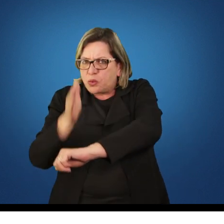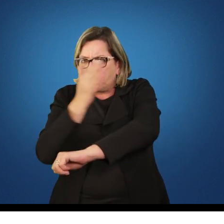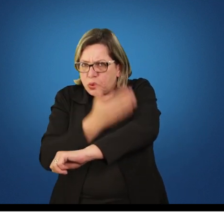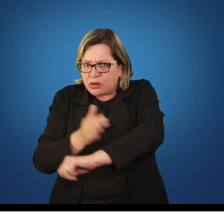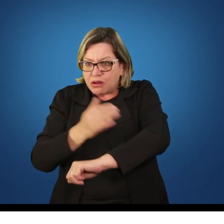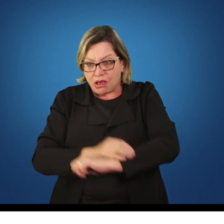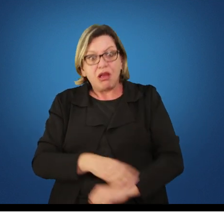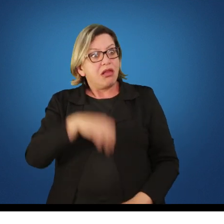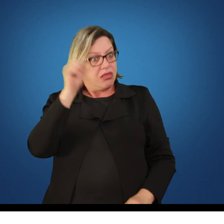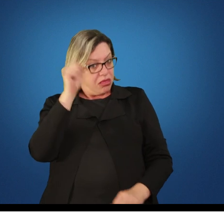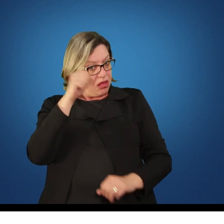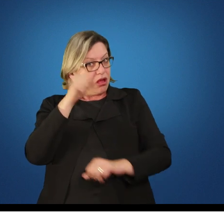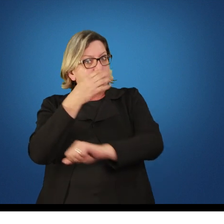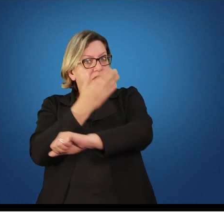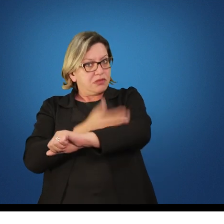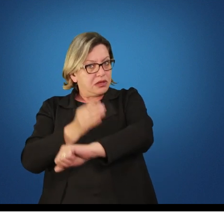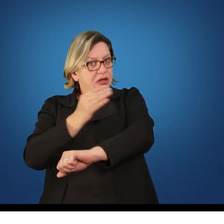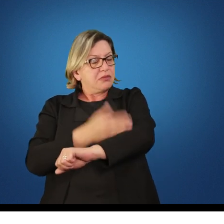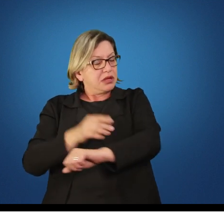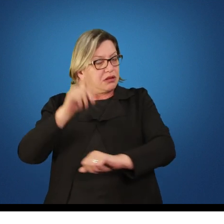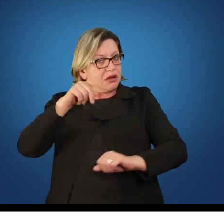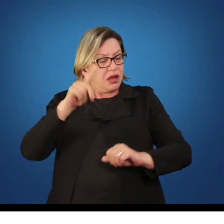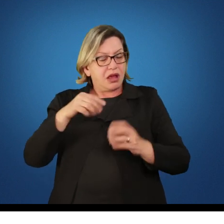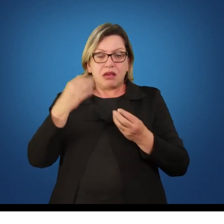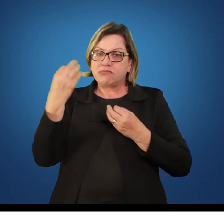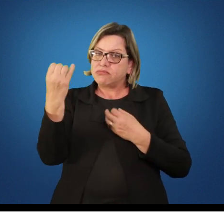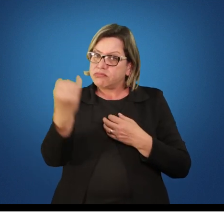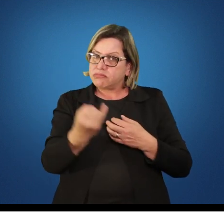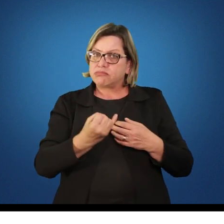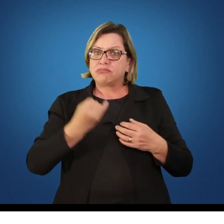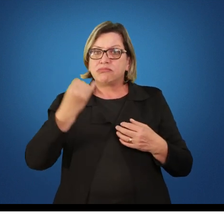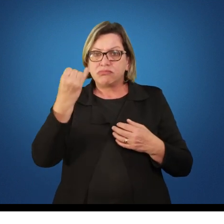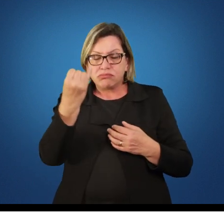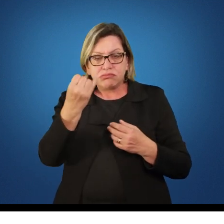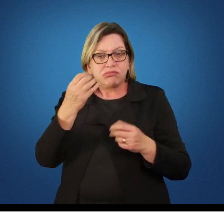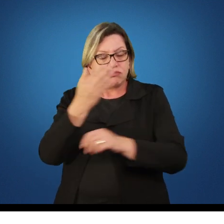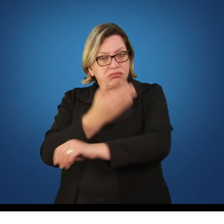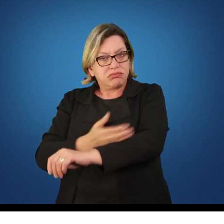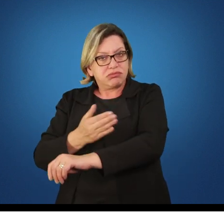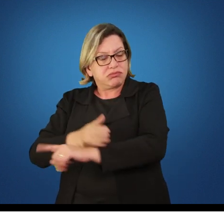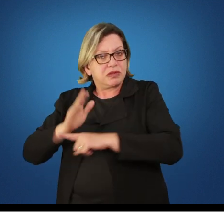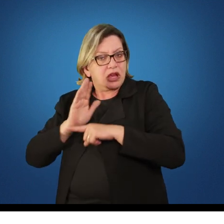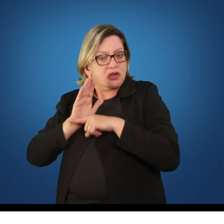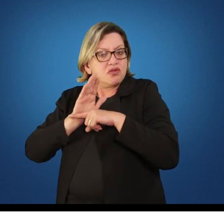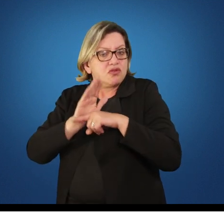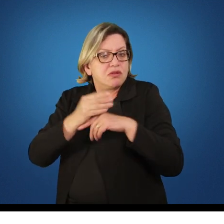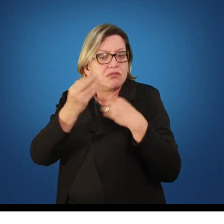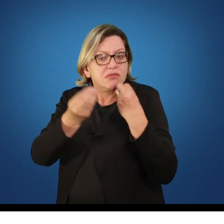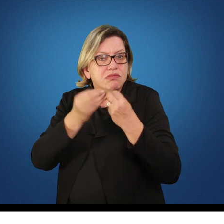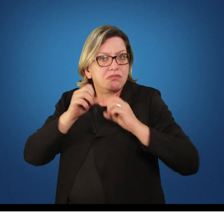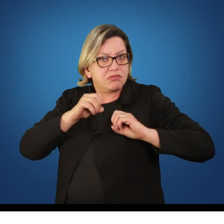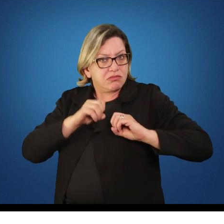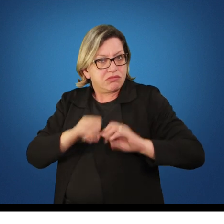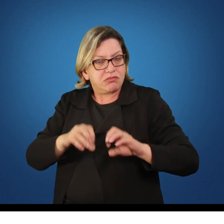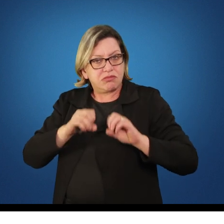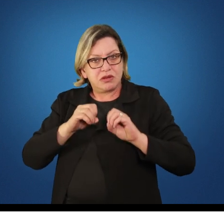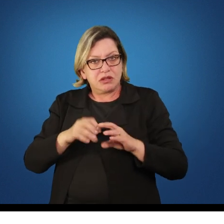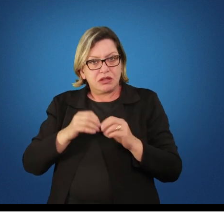esporte é a arte, são elementos que auxiliam de como ensinar e para o fim comum que a